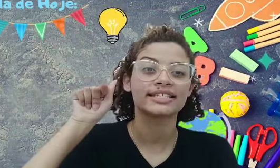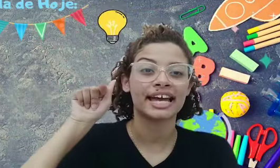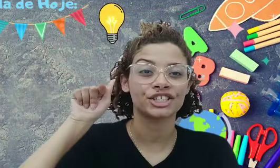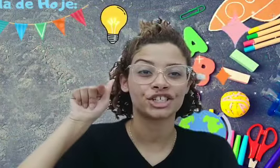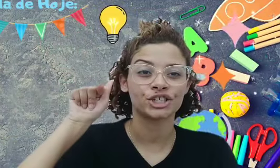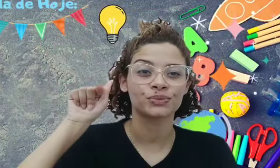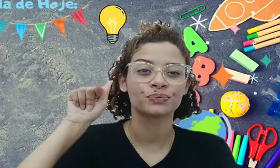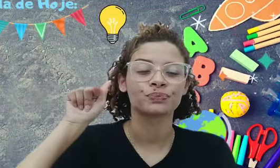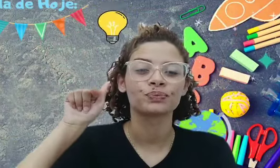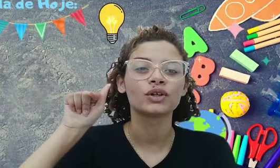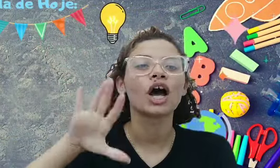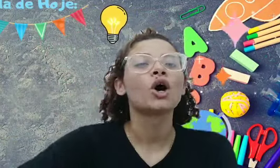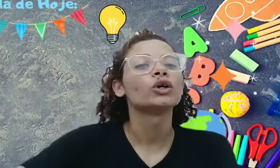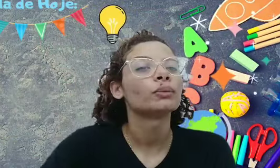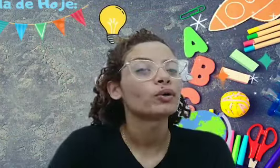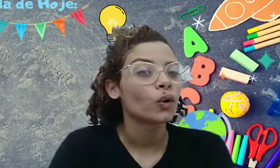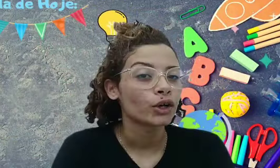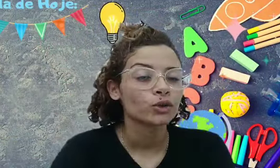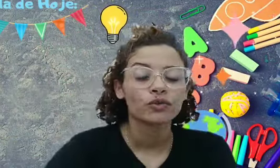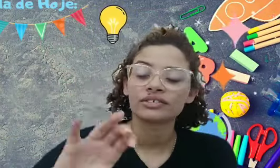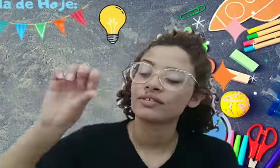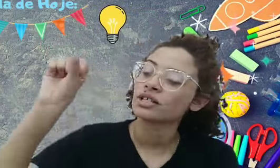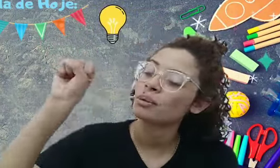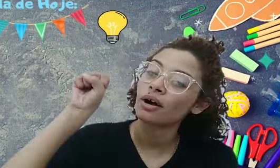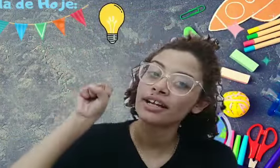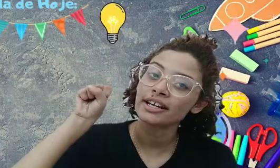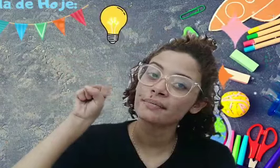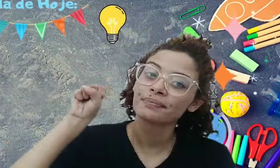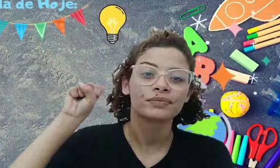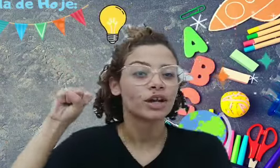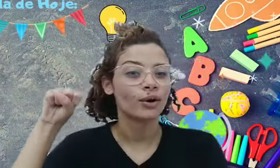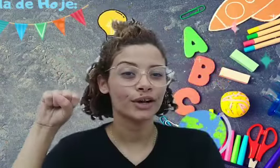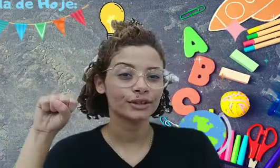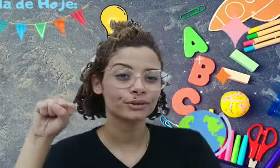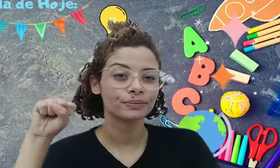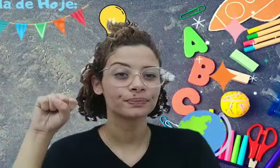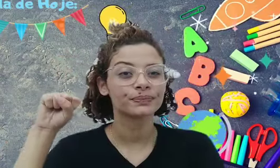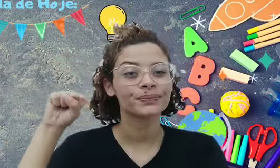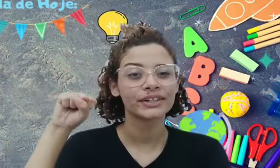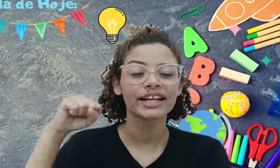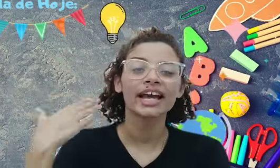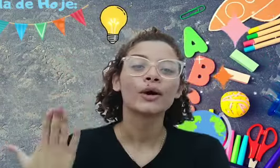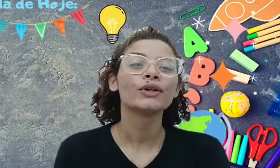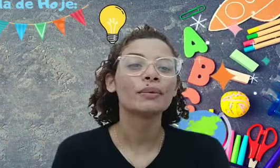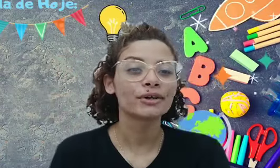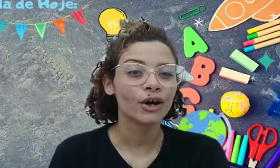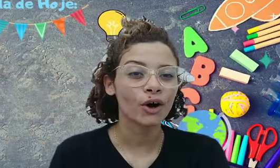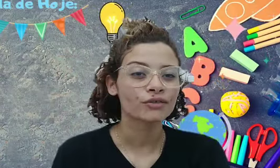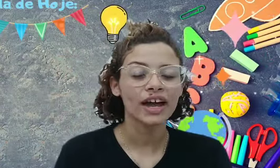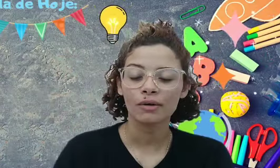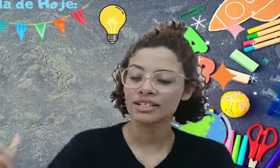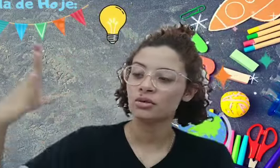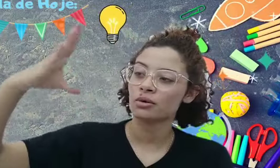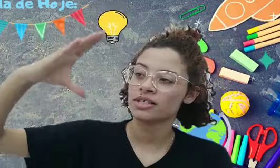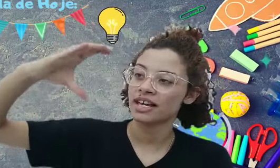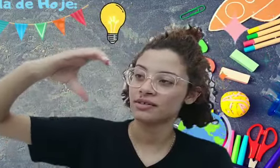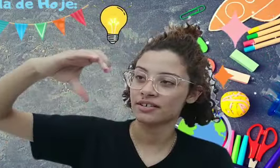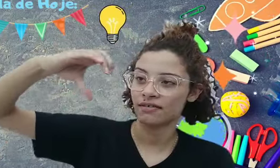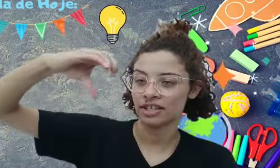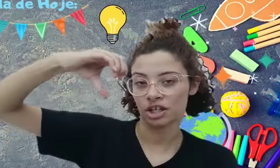7. O número 8. Você vai fazer uma bolinha. 8. O número 9. É quase igual ao 6. Você vai fazer só